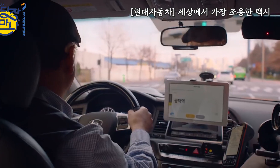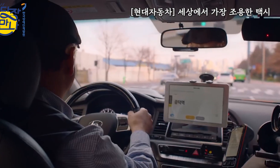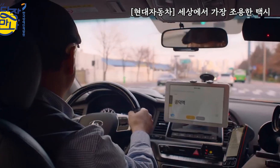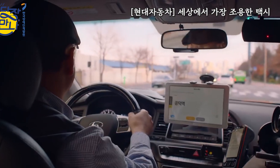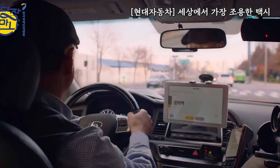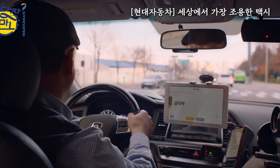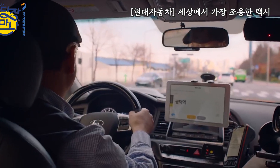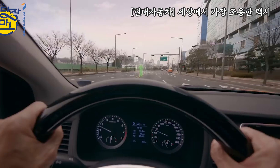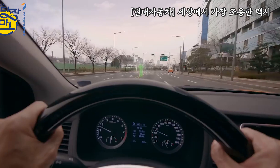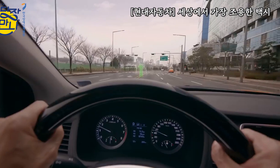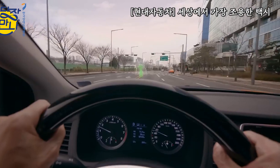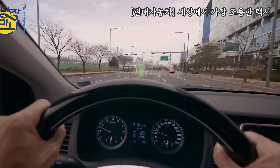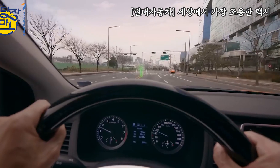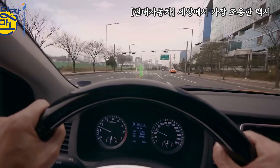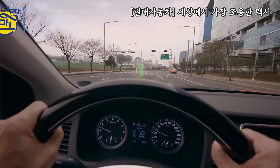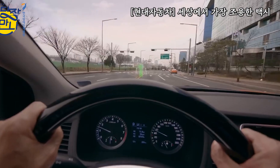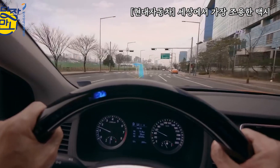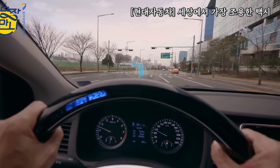전방 200m 좌회전입니다